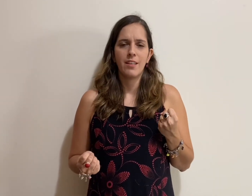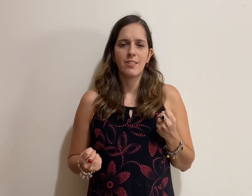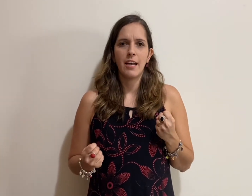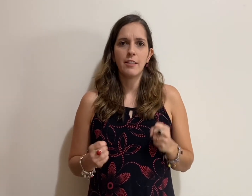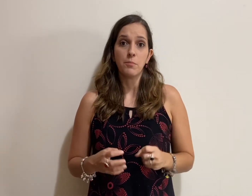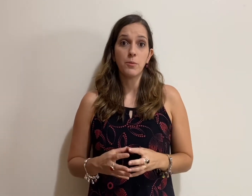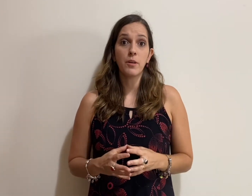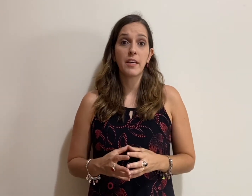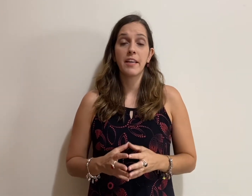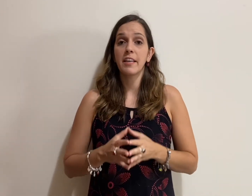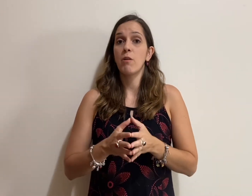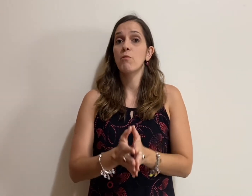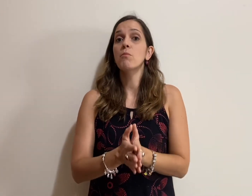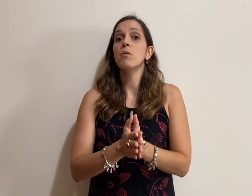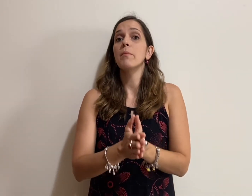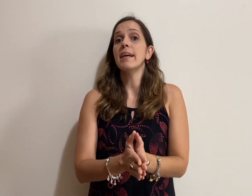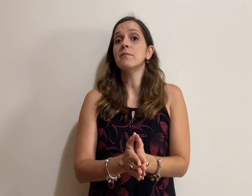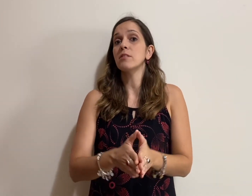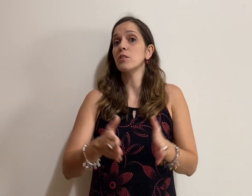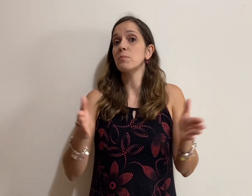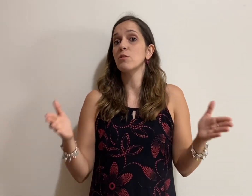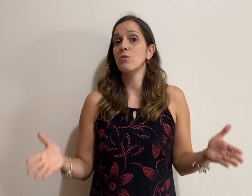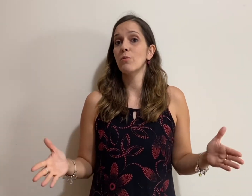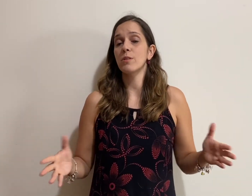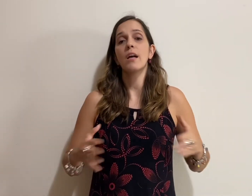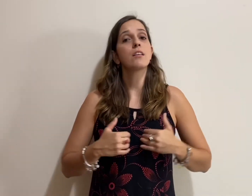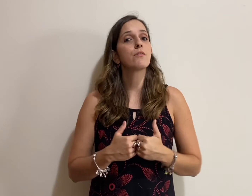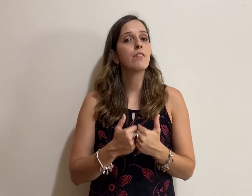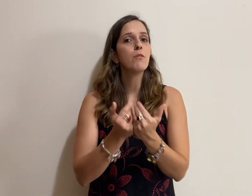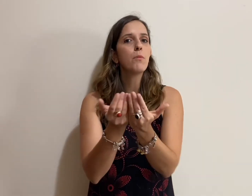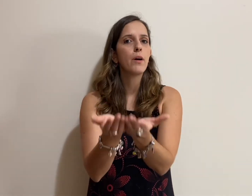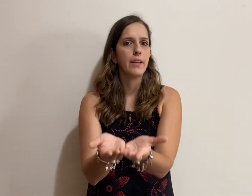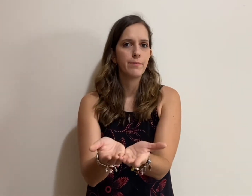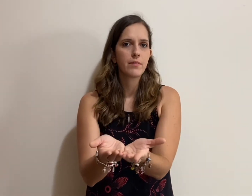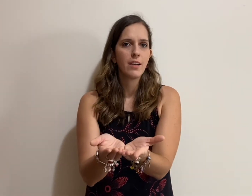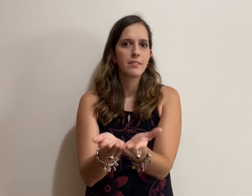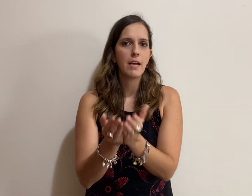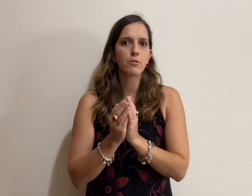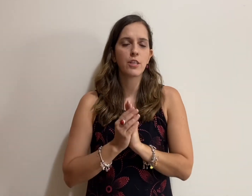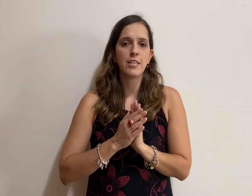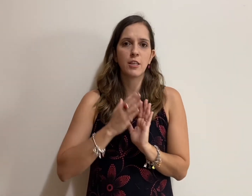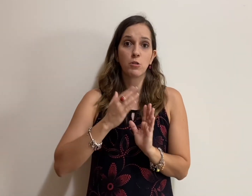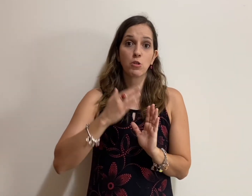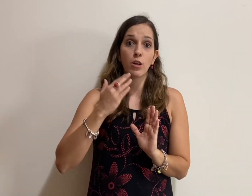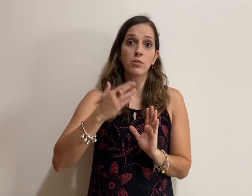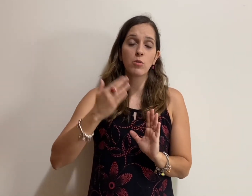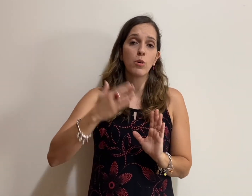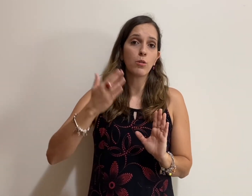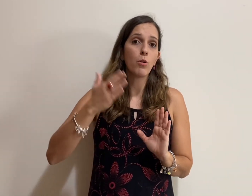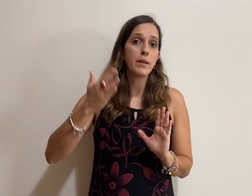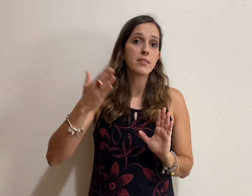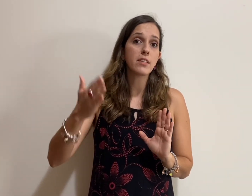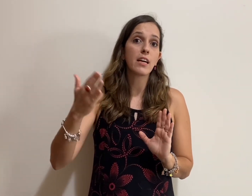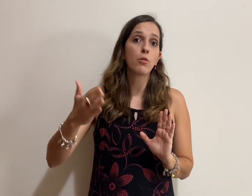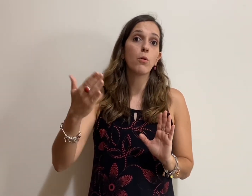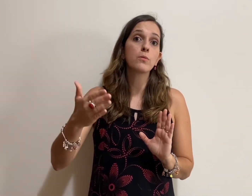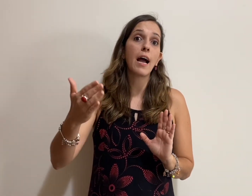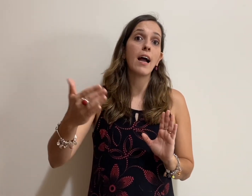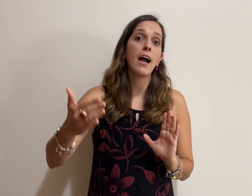Certo? Porque em algum momento essas pessoas, elas vão morrer, né? Ou seja, só estou começando a contar a